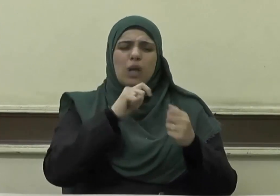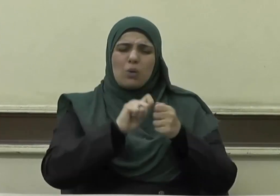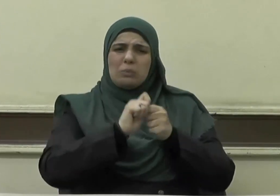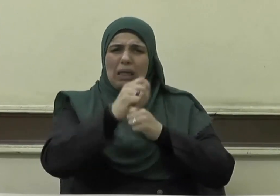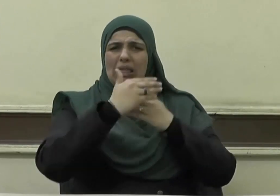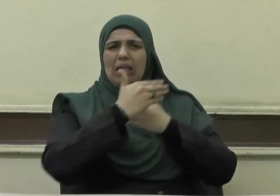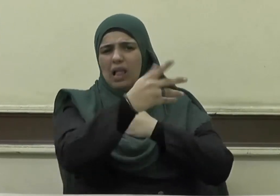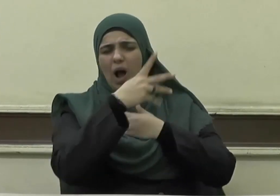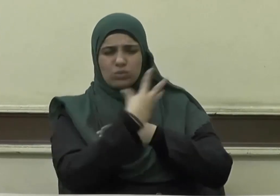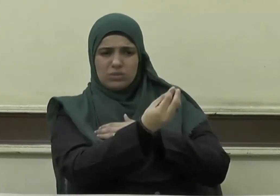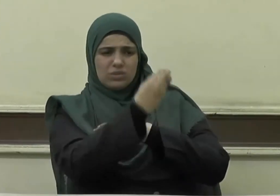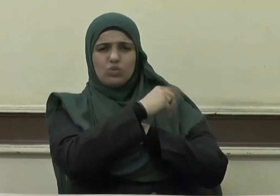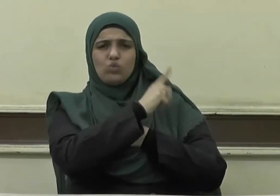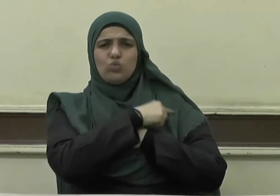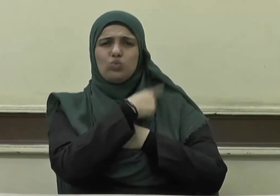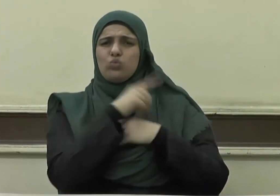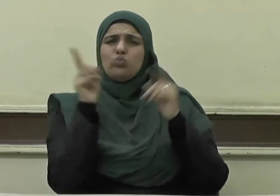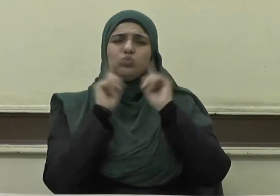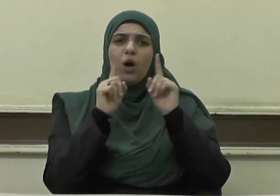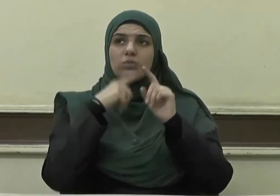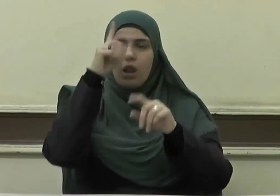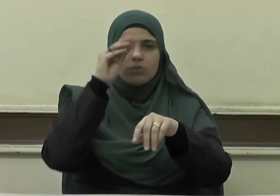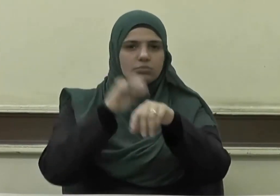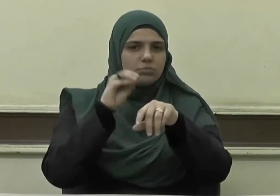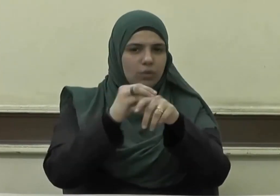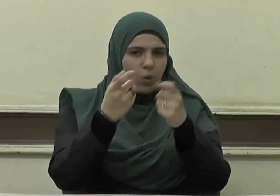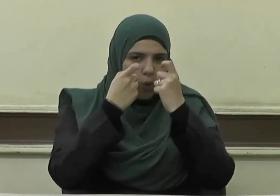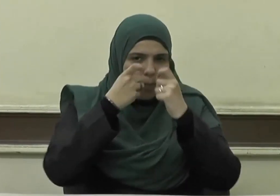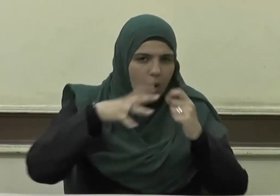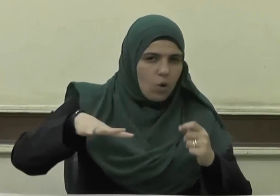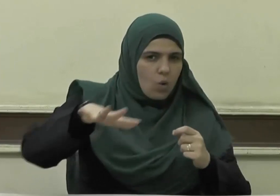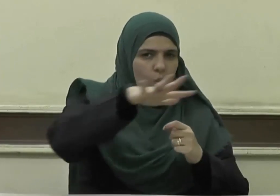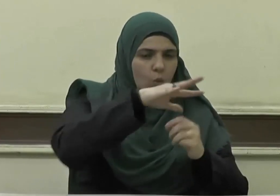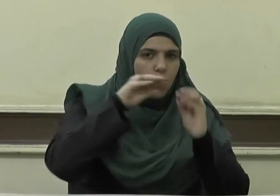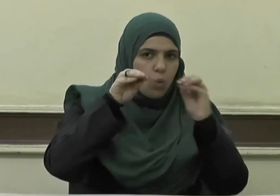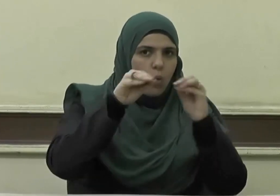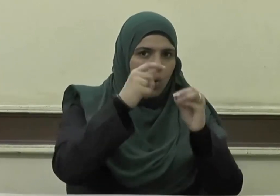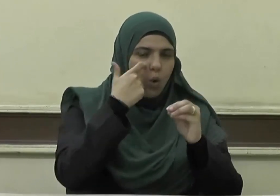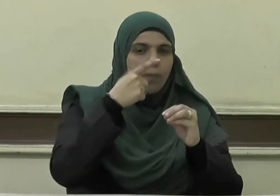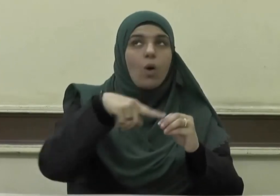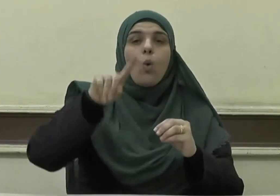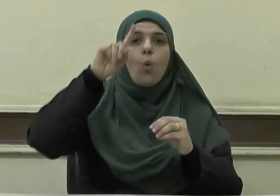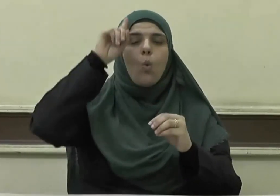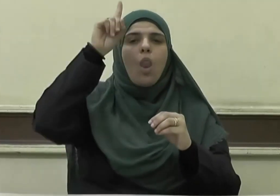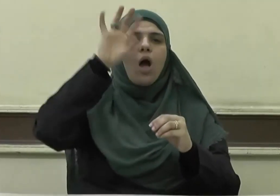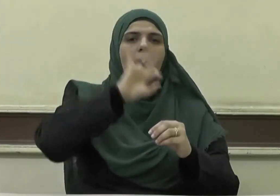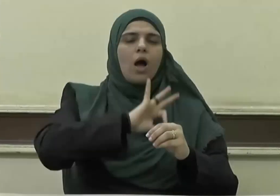بعيدا ويحذركم الله نفسه والله رؤوف بالعباد